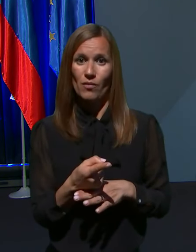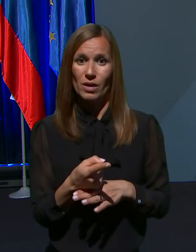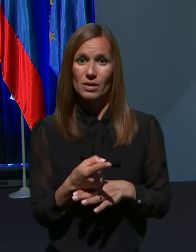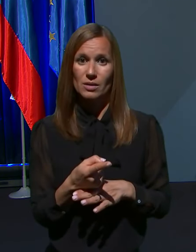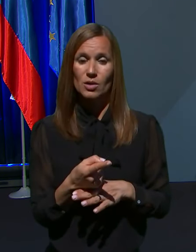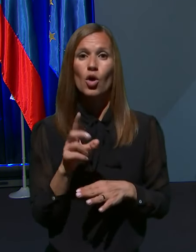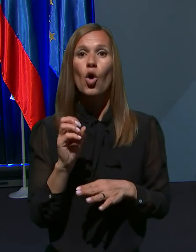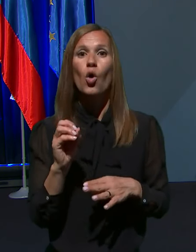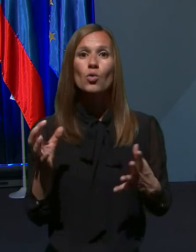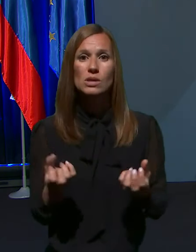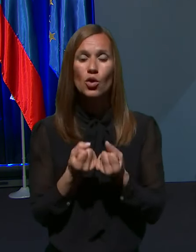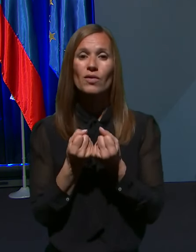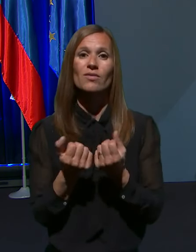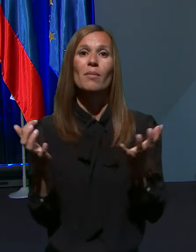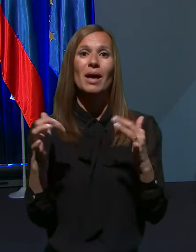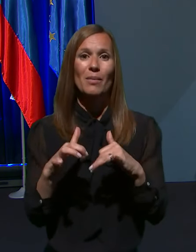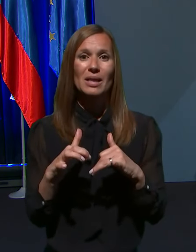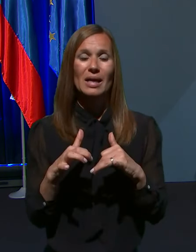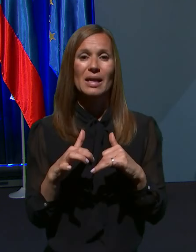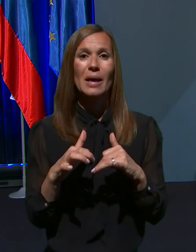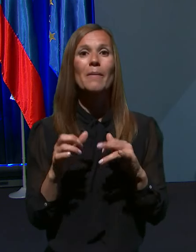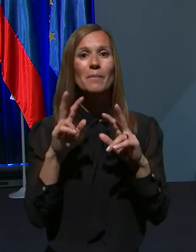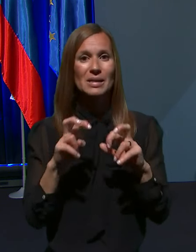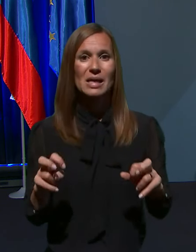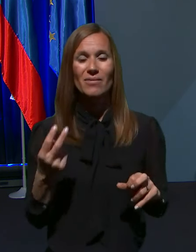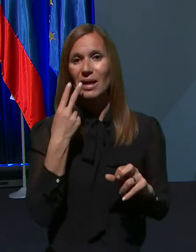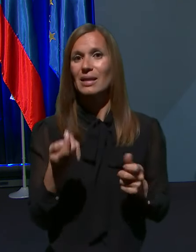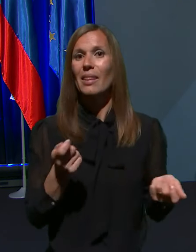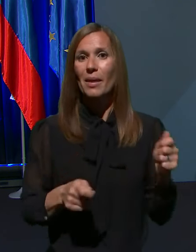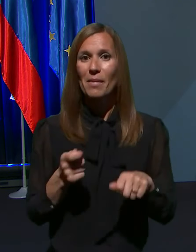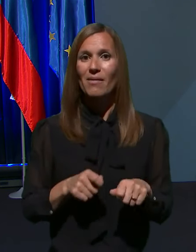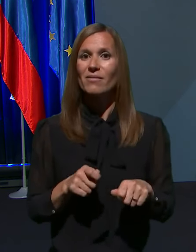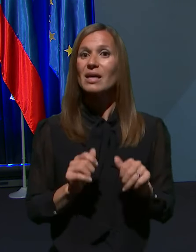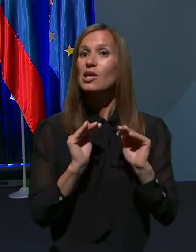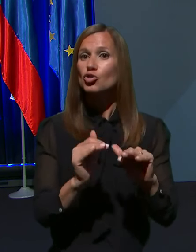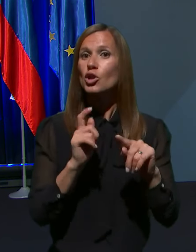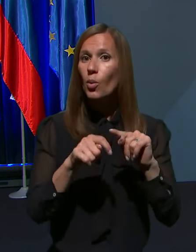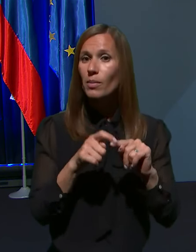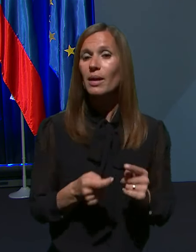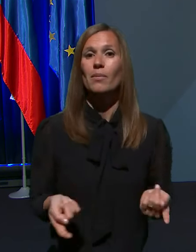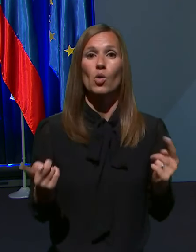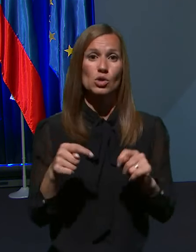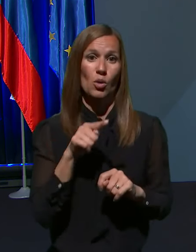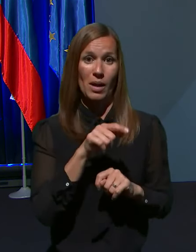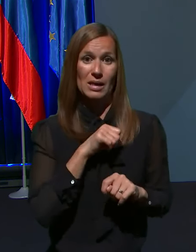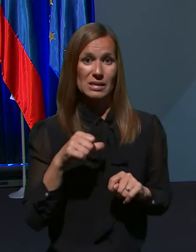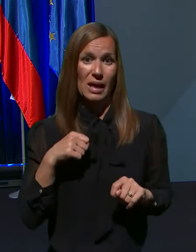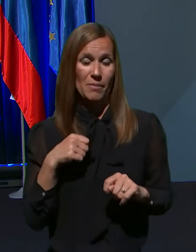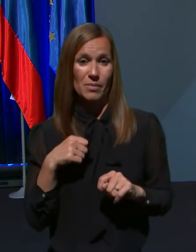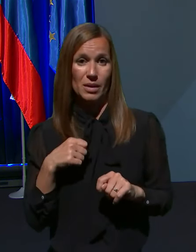stanovitvi parlamentarne preiskave glede nabave zaščitne opreme oziroma ali sami ocenjujete, da je